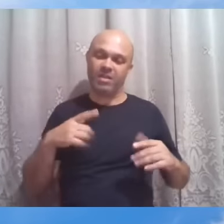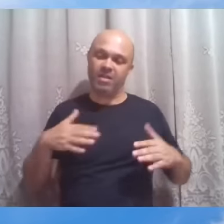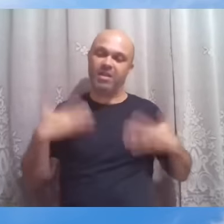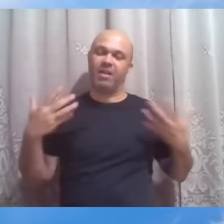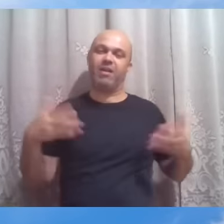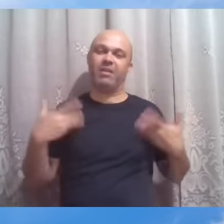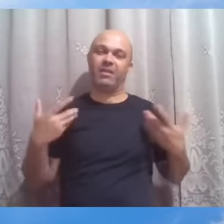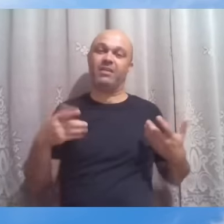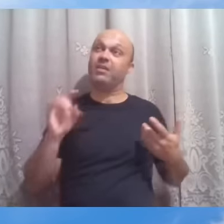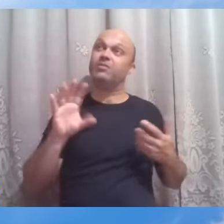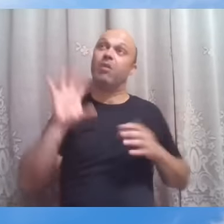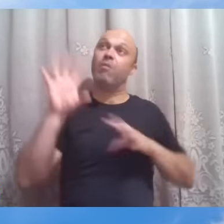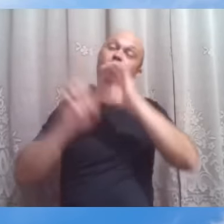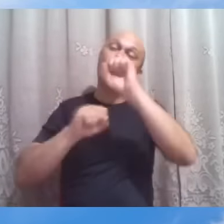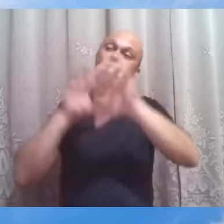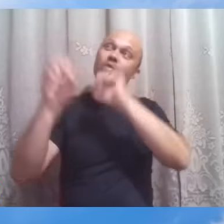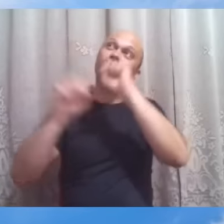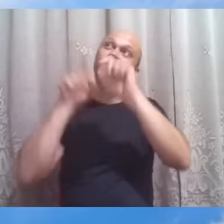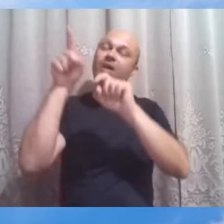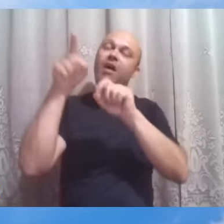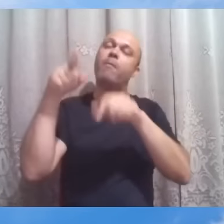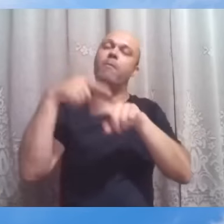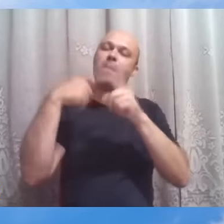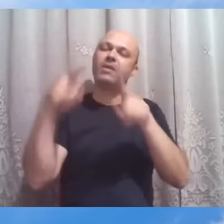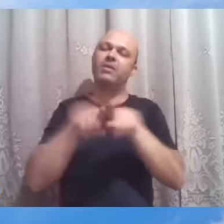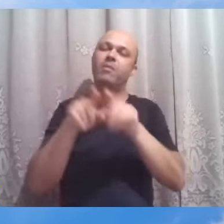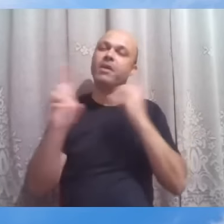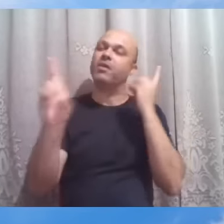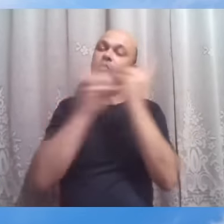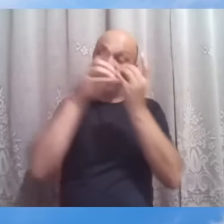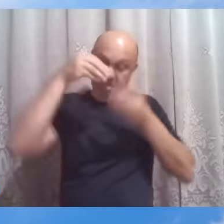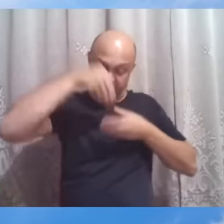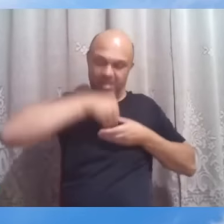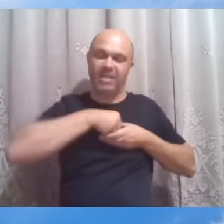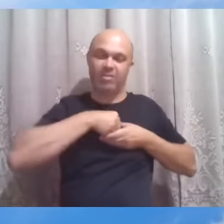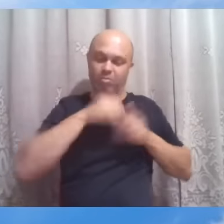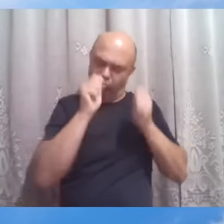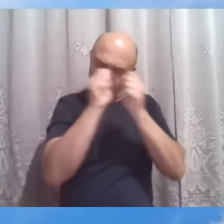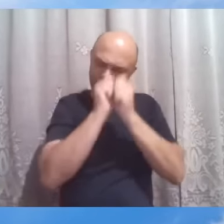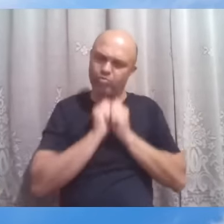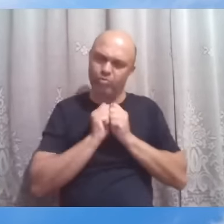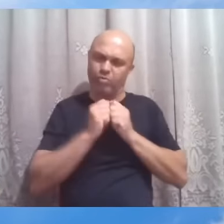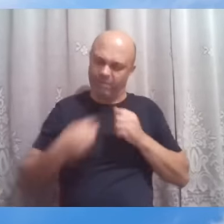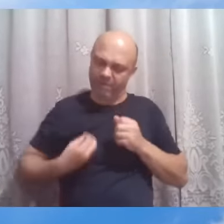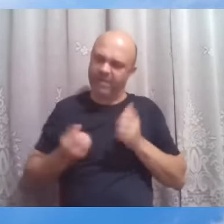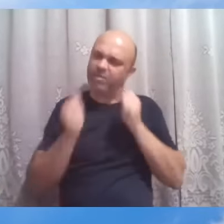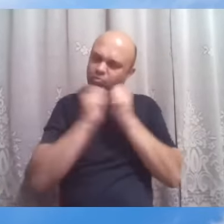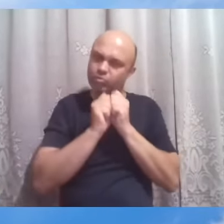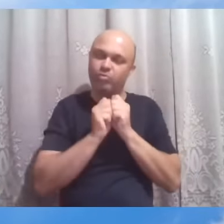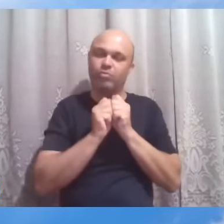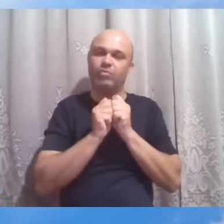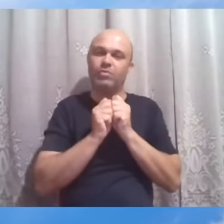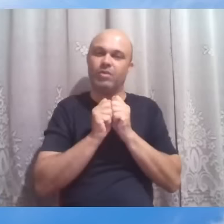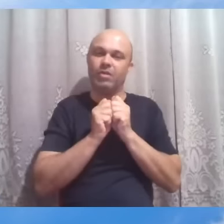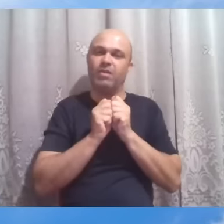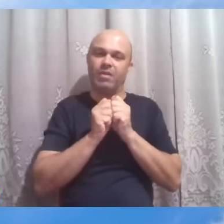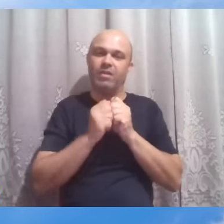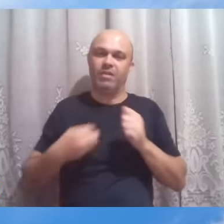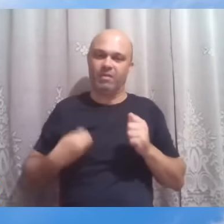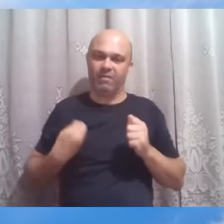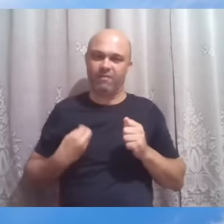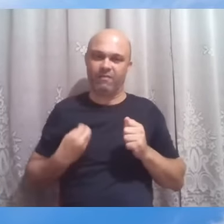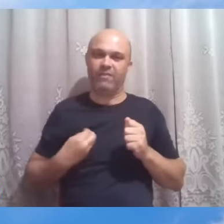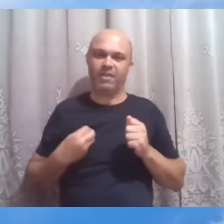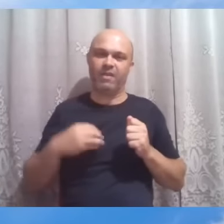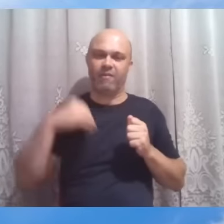buscá-lo mas enfim encontrá-lo em nós junto de nós vivendo conosco vida fora em todas